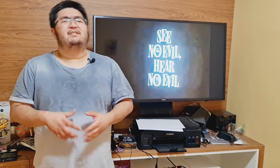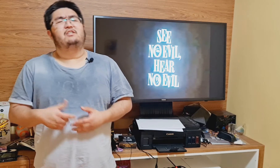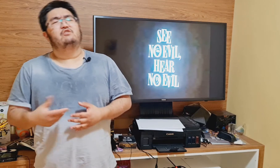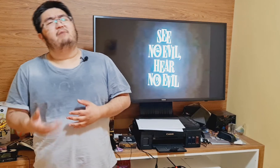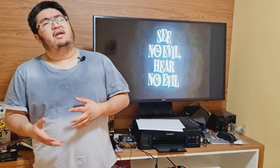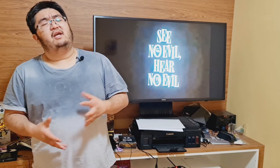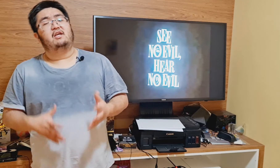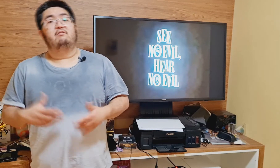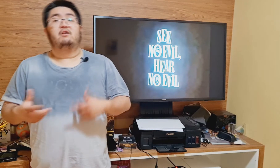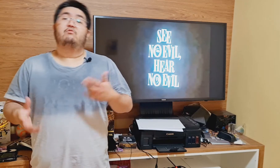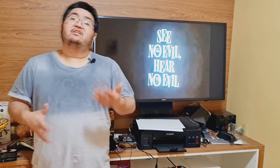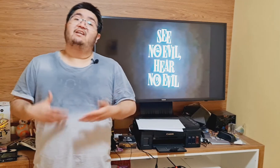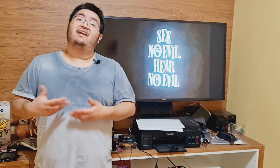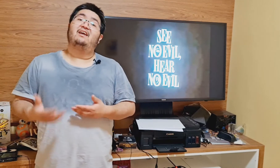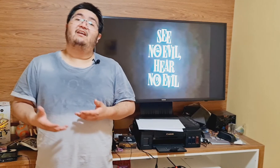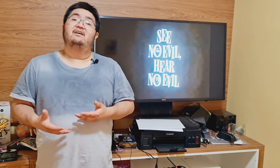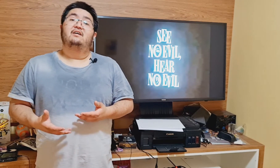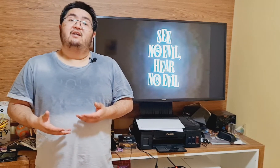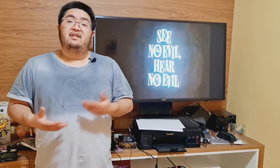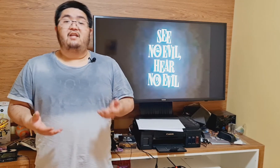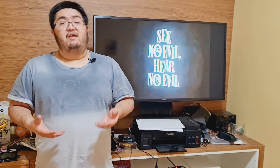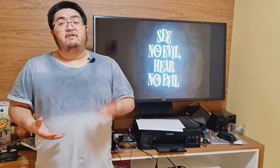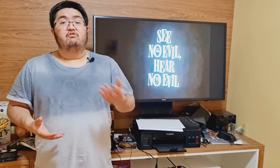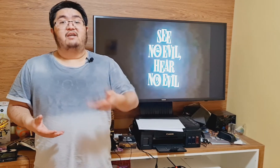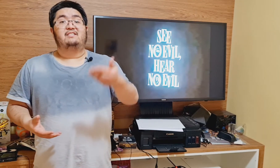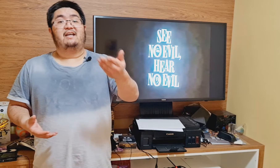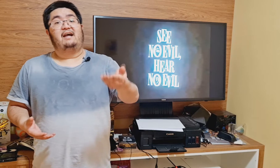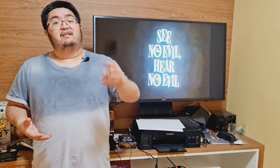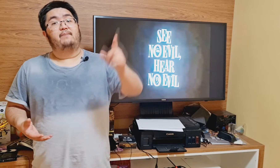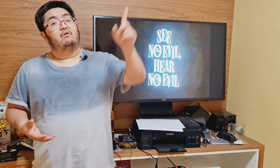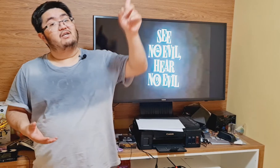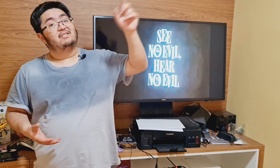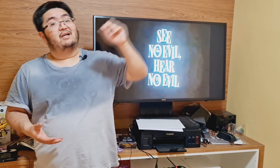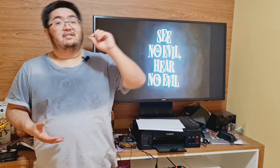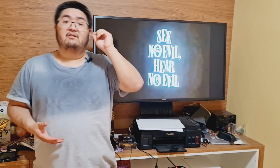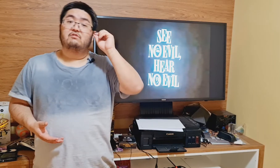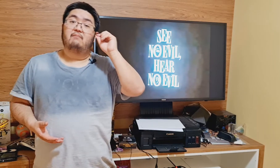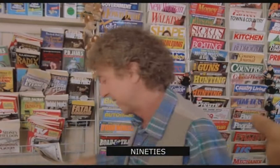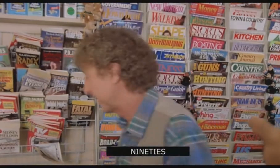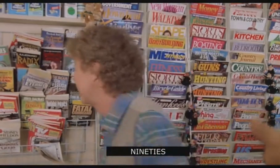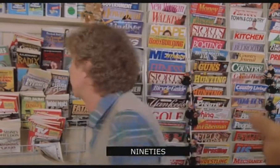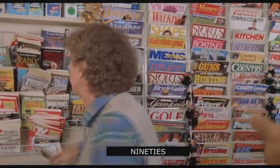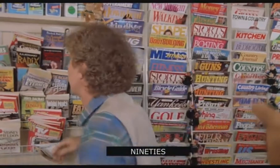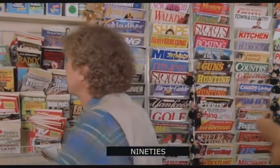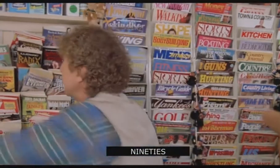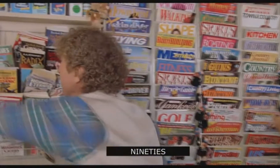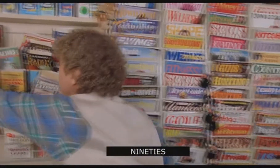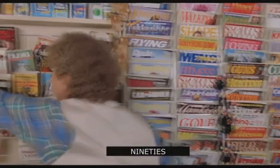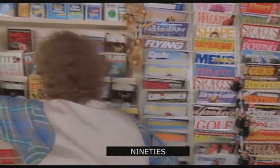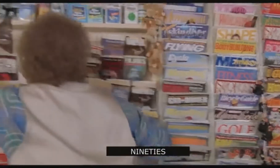sentindo bem, que não ia conseguir lê-la. E Dave, em uma escada para alcançar a sessão dos remédios no alto e de costas